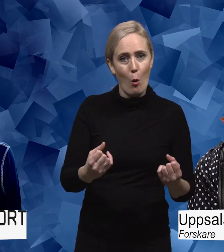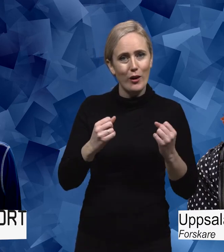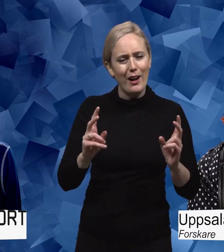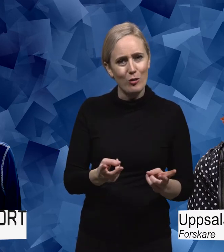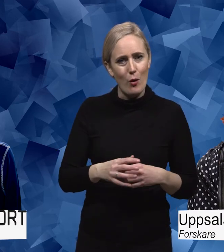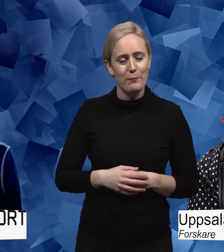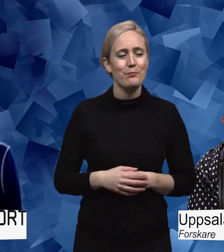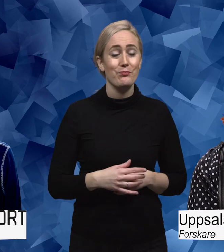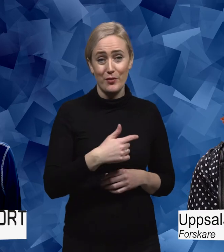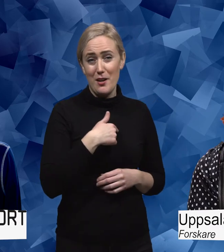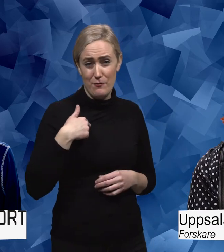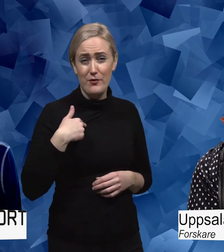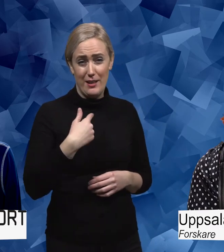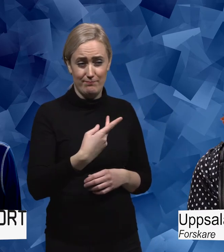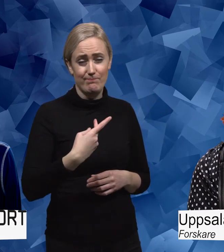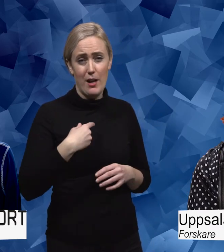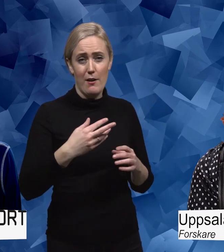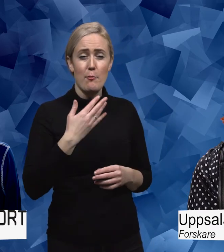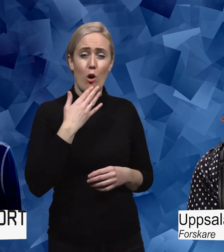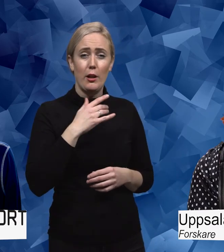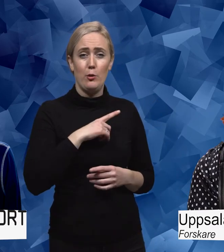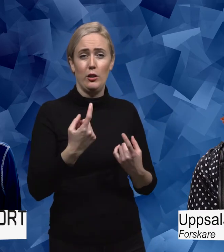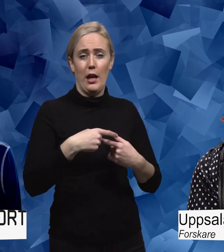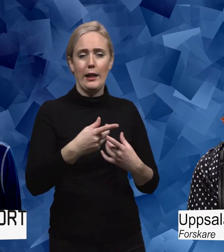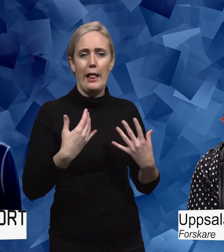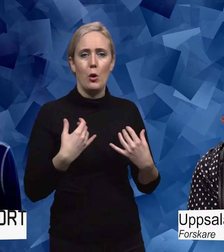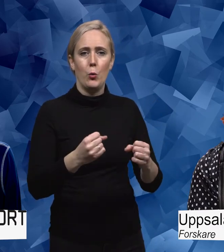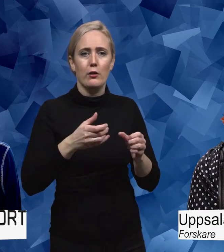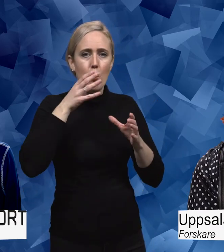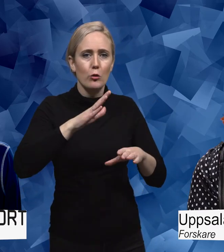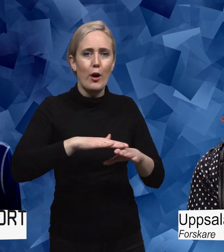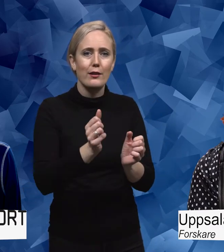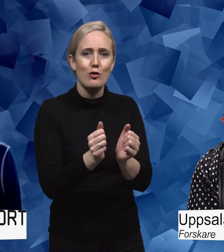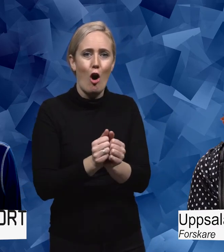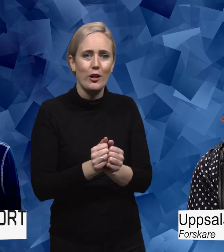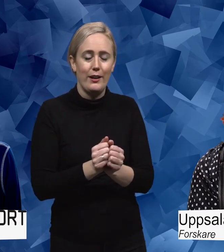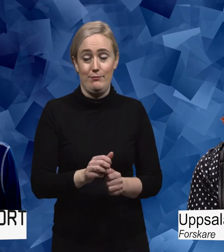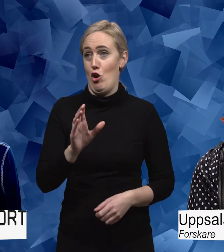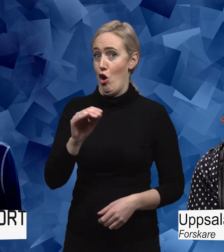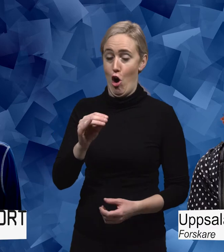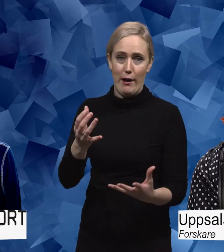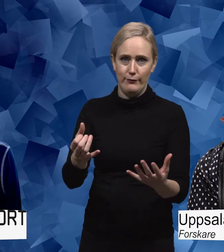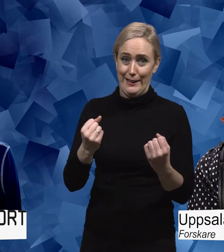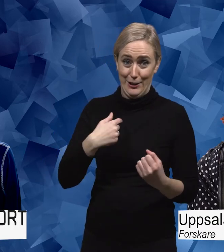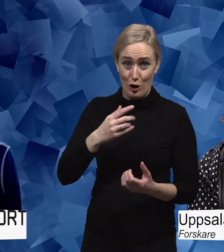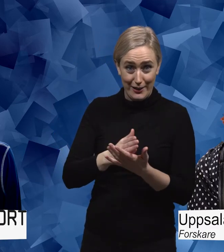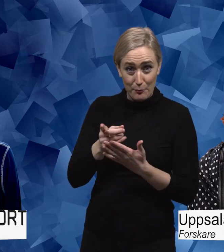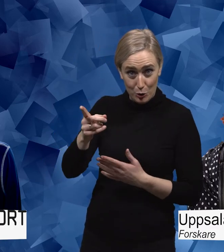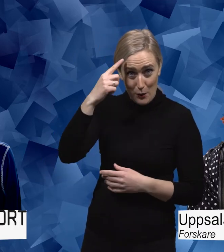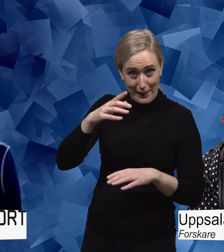pratat mycket om det här att lägga sin energi på rätt saker. Det man verkligen vill göra. Ja, det är ju jätteviktigt. Jag är säker på att du också tänker på mycket, Hanna. Hela